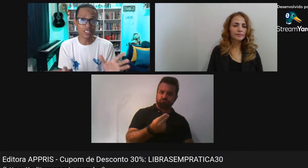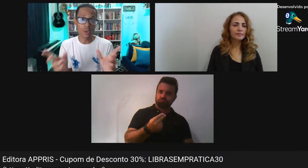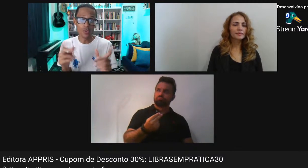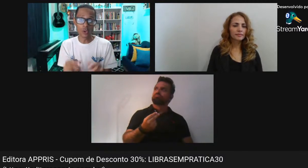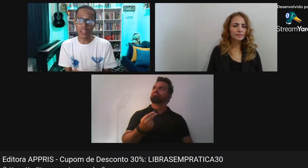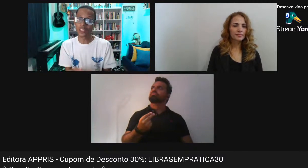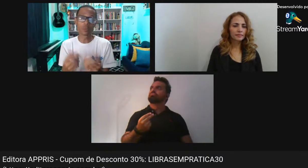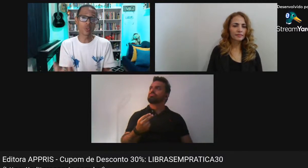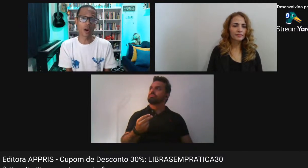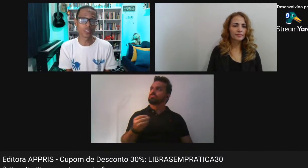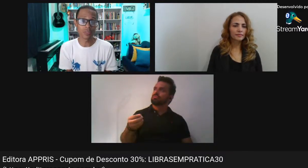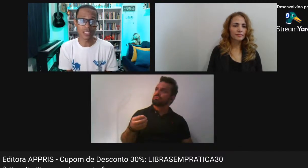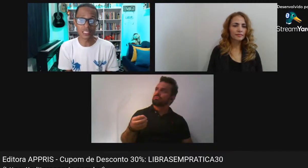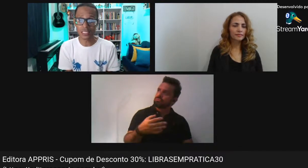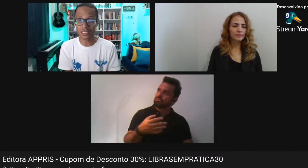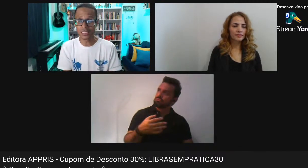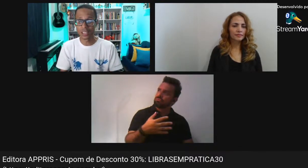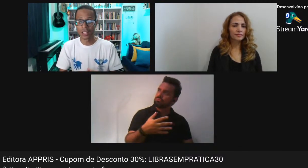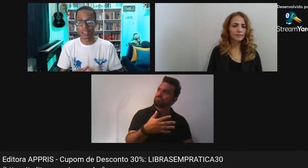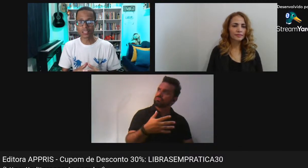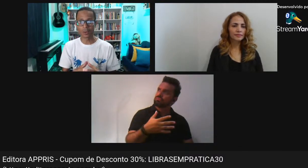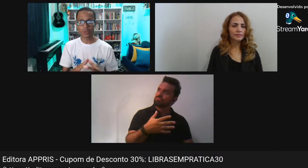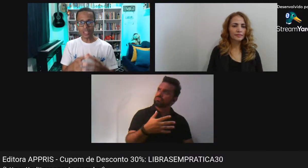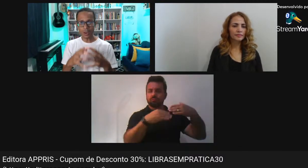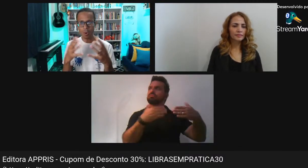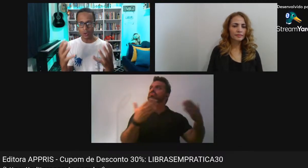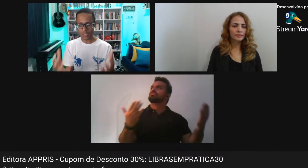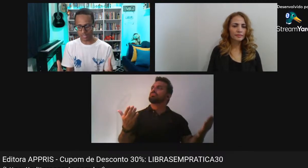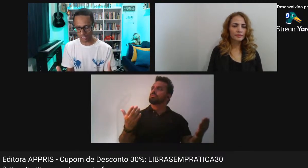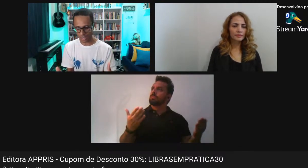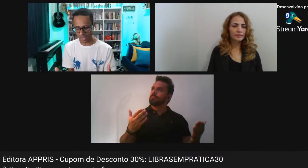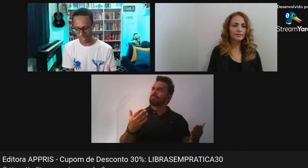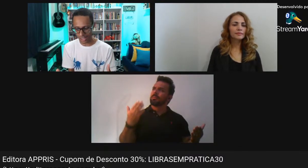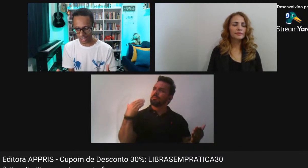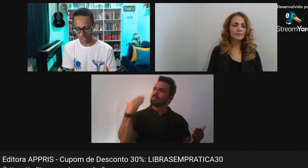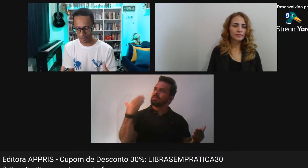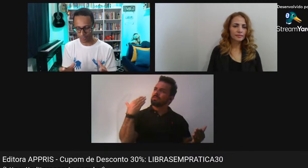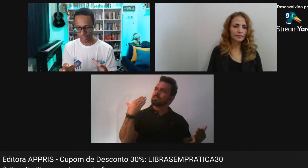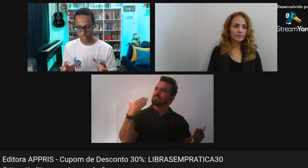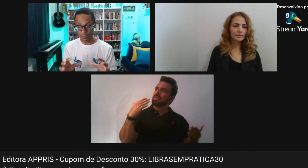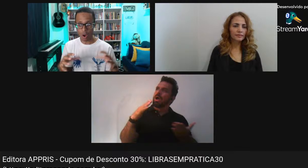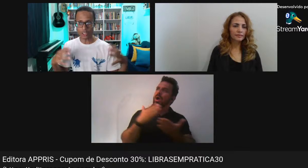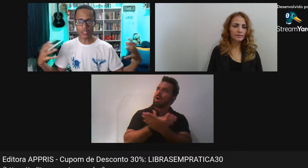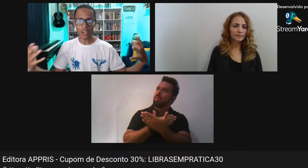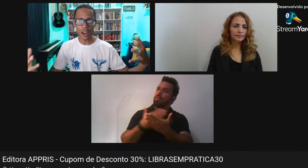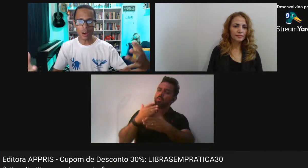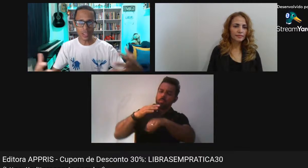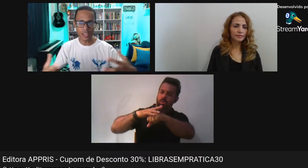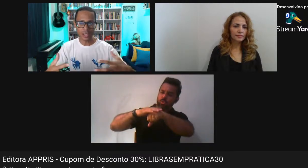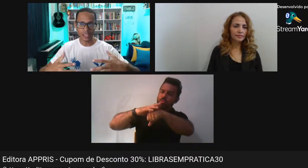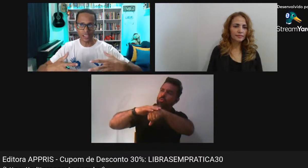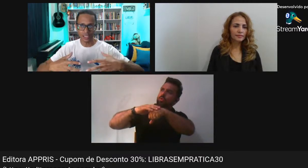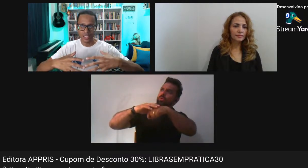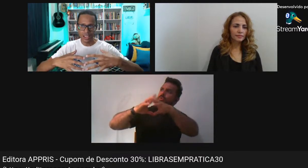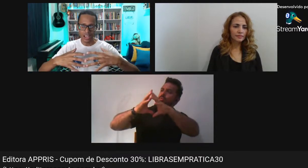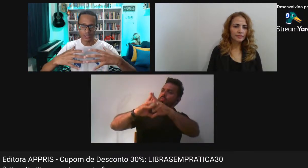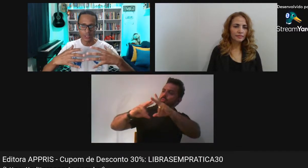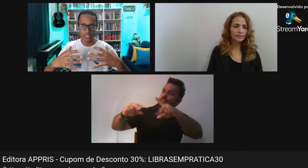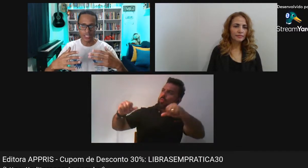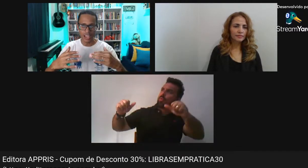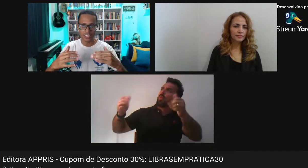Estão voltando Por falta de vacina Então muita coisa Que de modo geral A